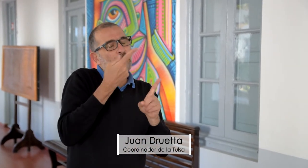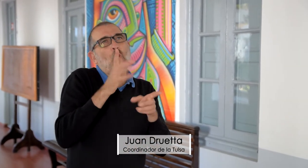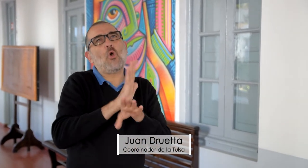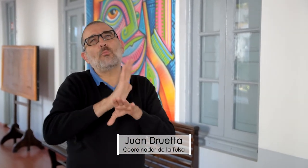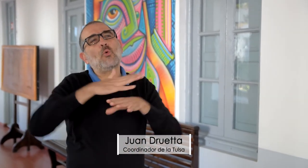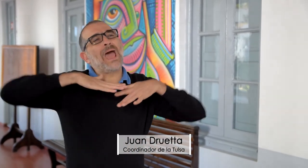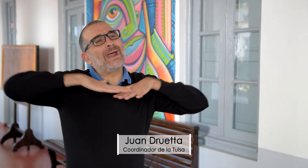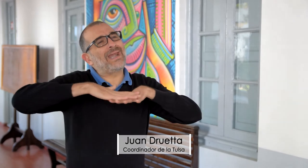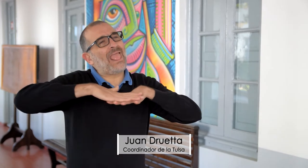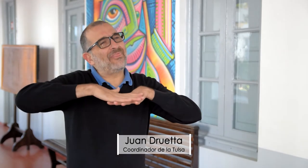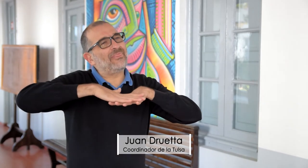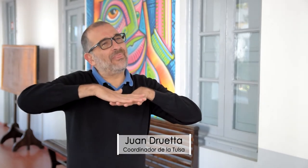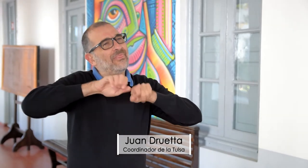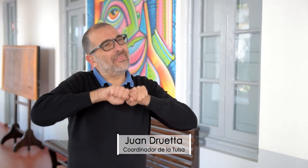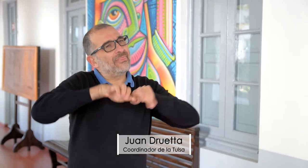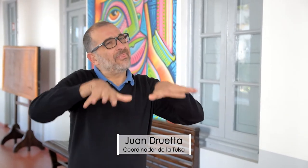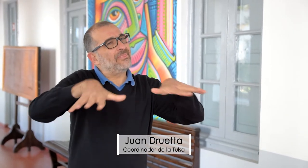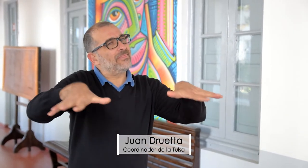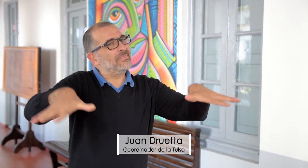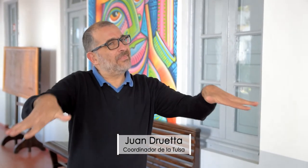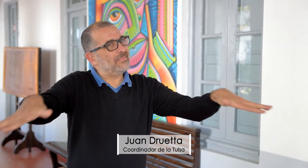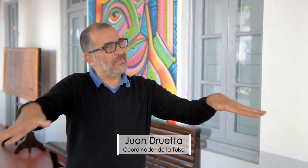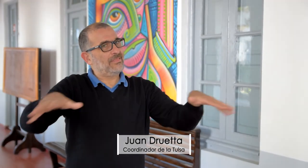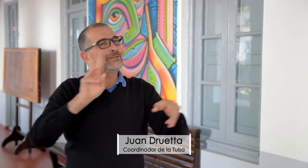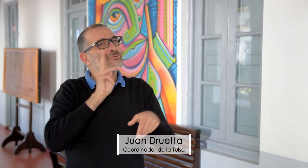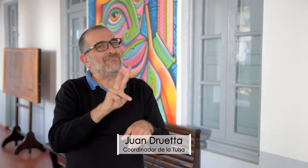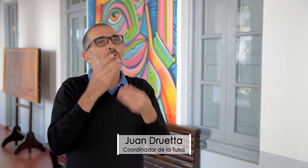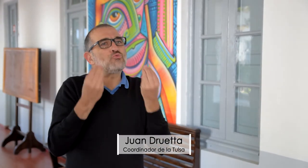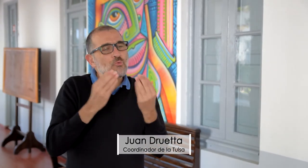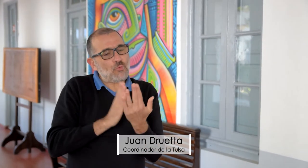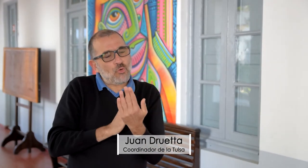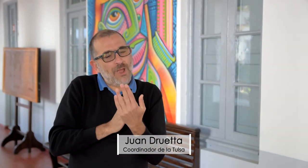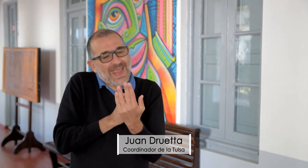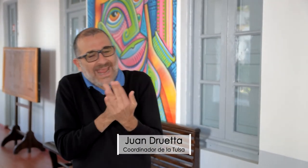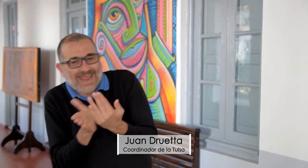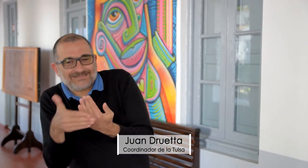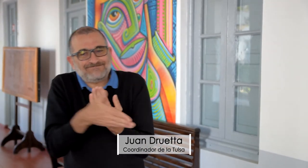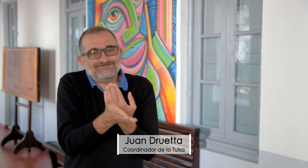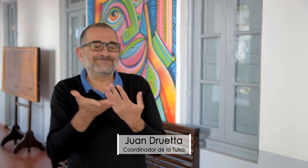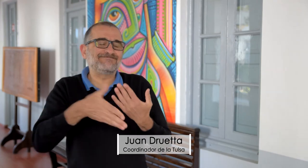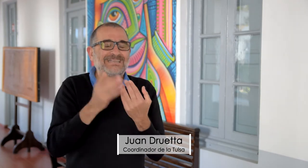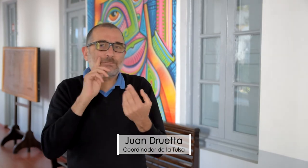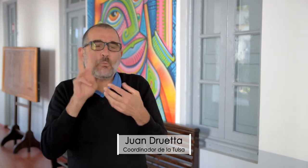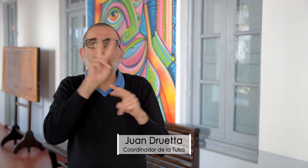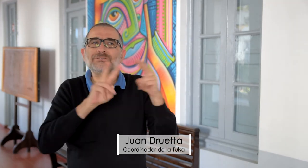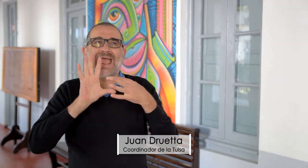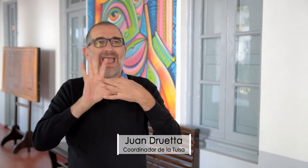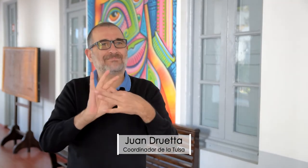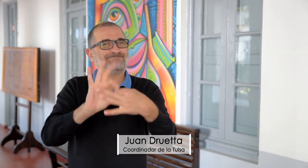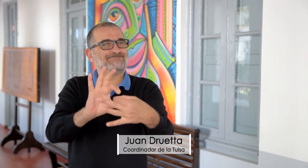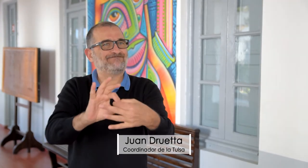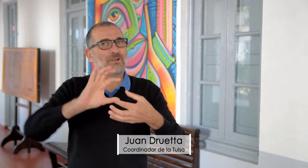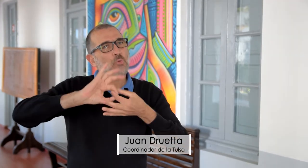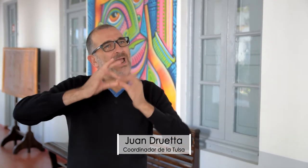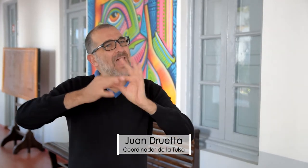bibliotecas de los barrios, sí. Pero como empezar a generar redes que se vayan expandiendo y ver cómo ir introduciendo como